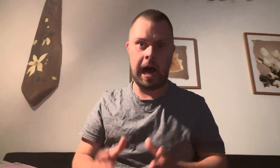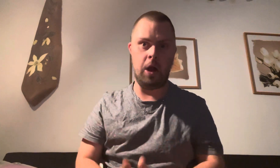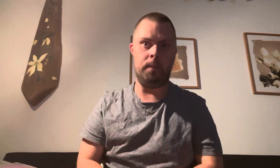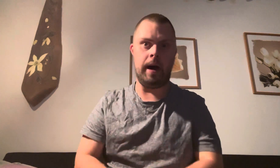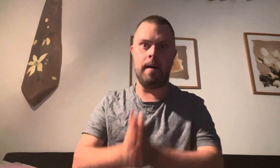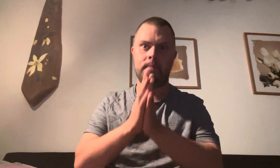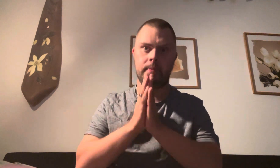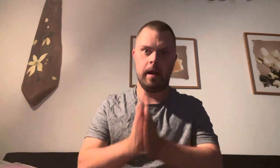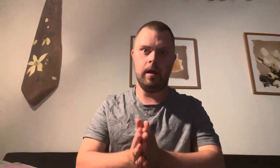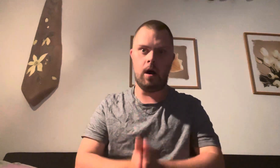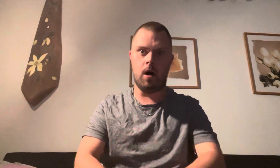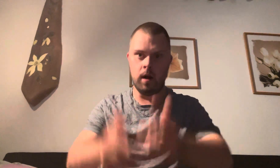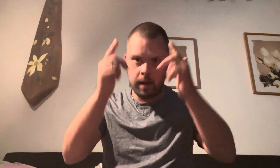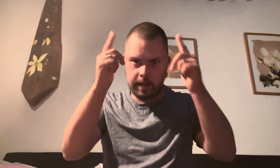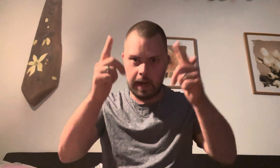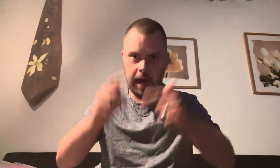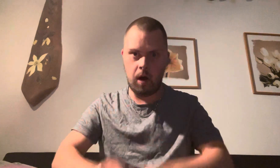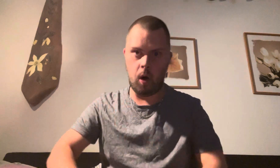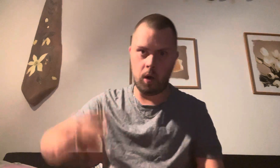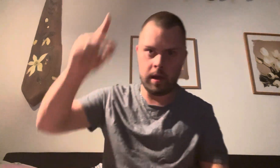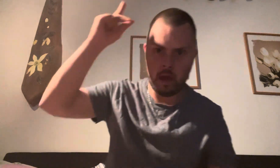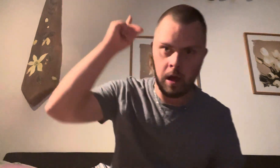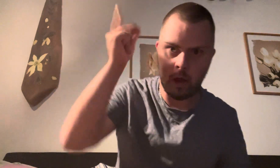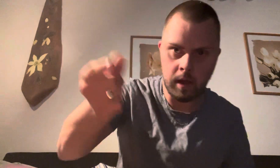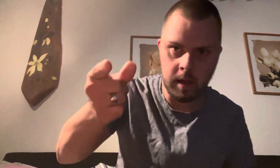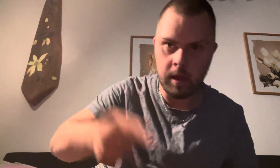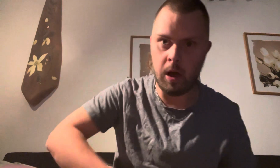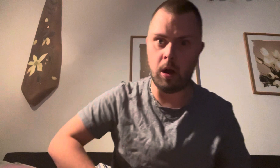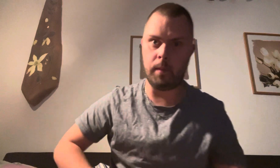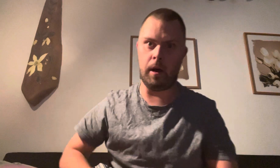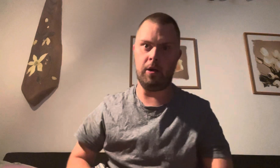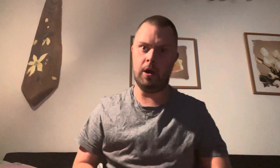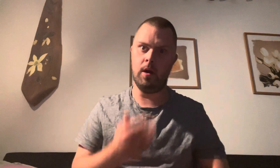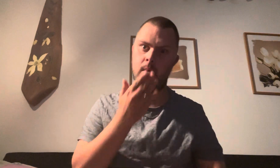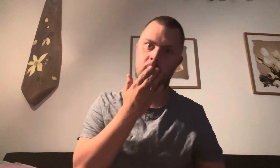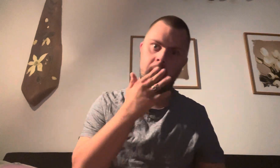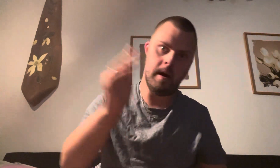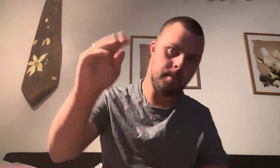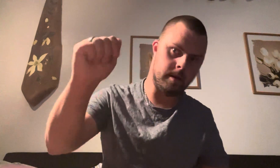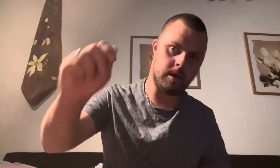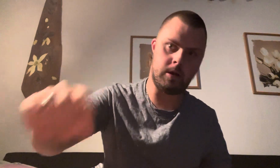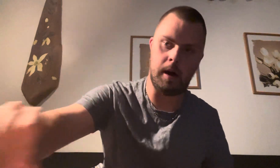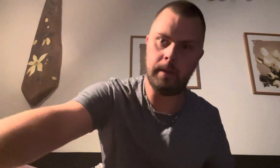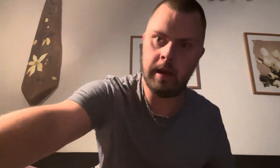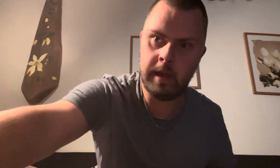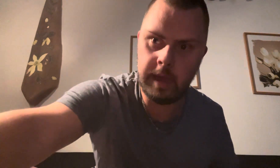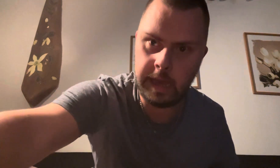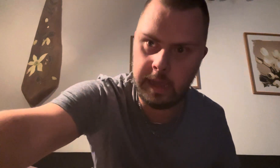allihopa. Ja, så här, och ha det bra ni. Puss och kram, hej.